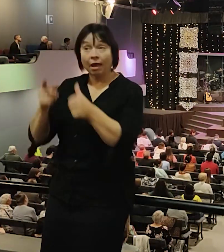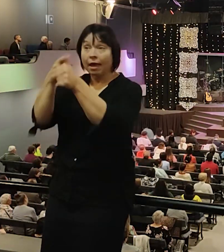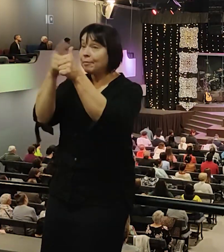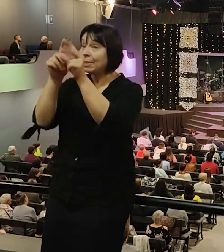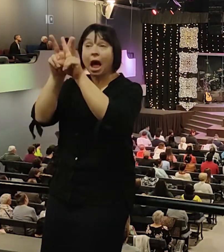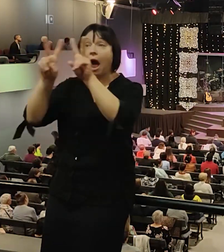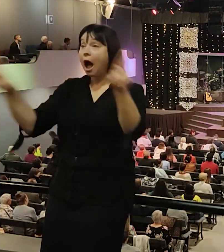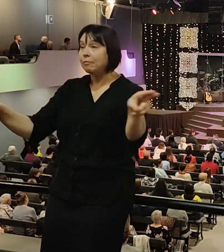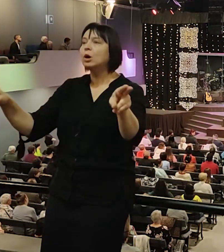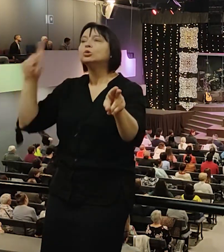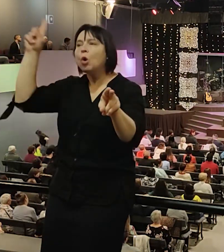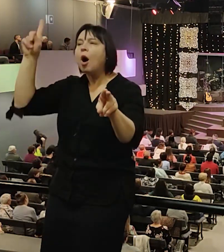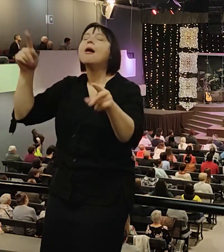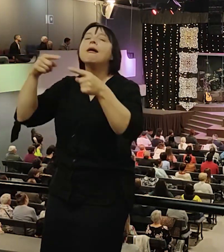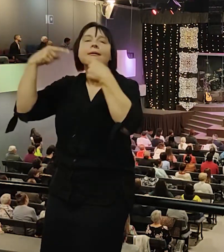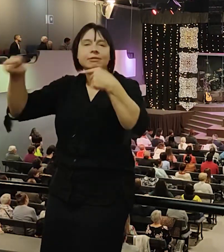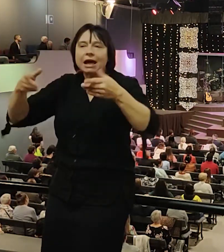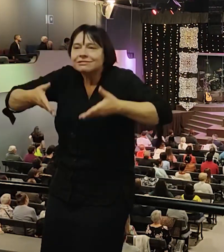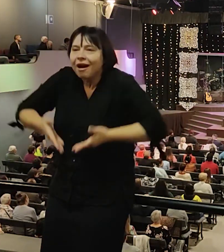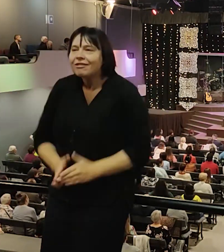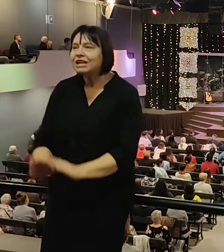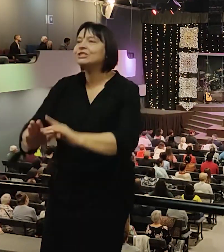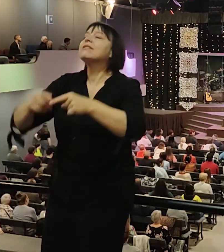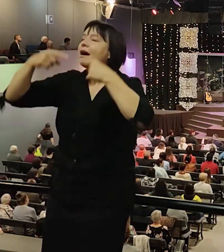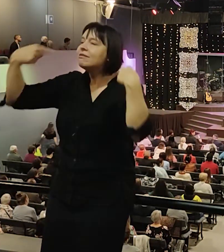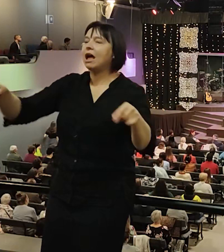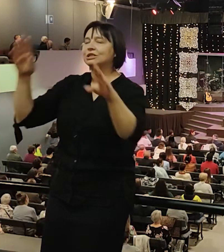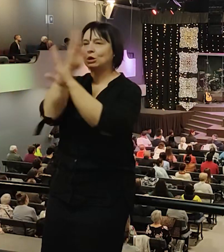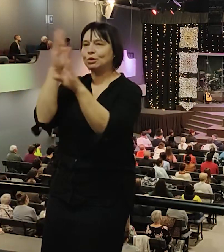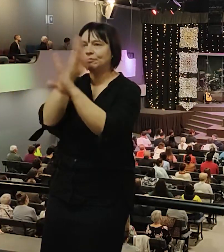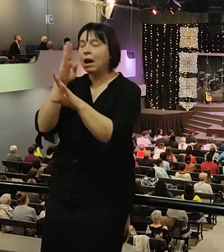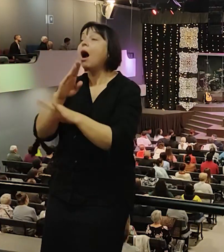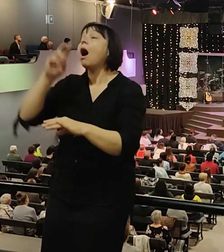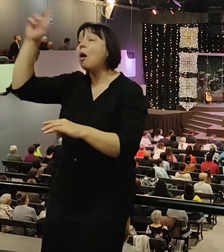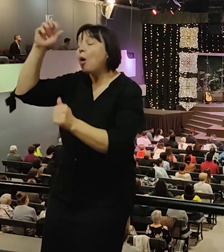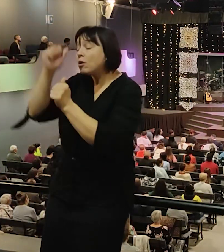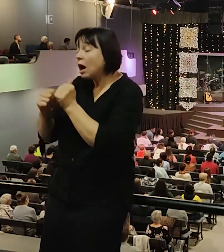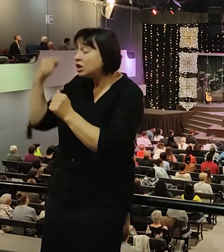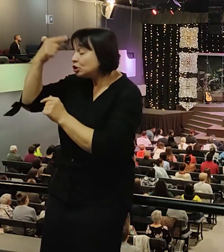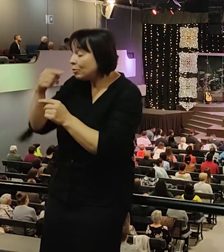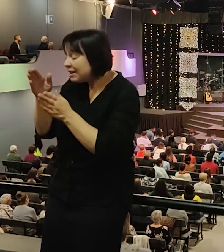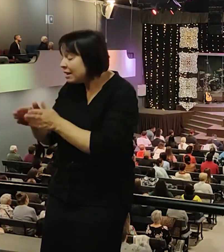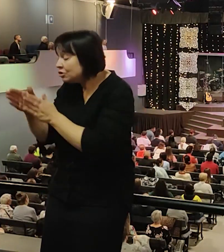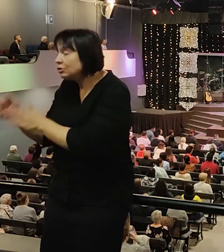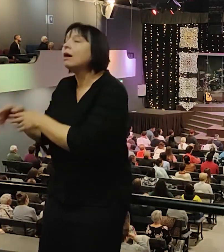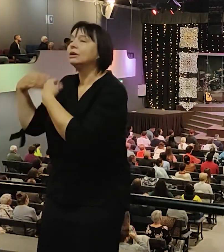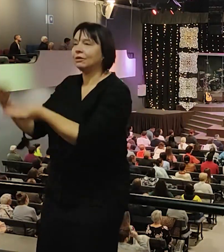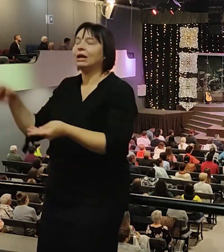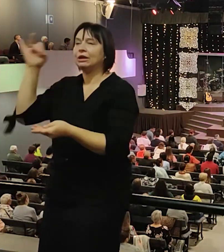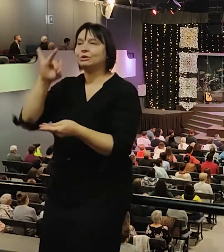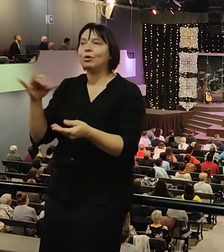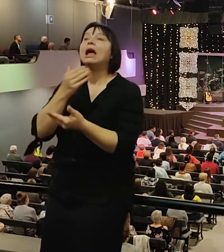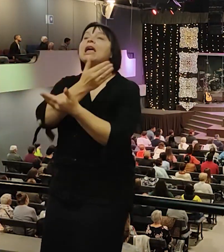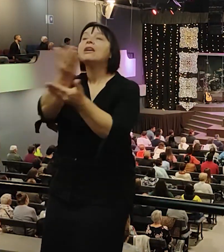разные происхождения, разные судьбы. А Господь с каждым индивидуально писал историю. Поэтому сегодня